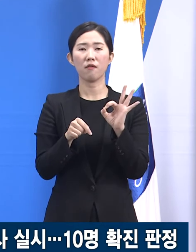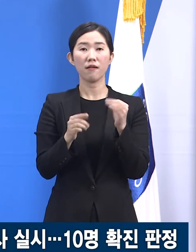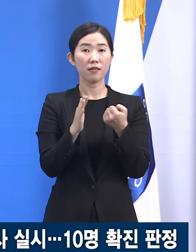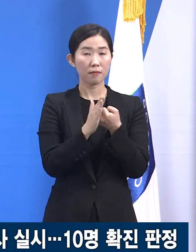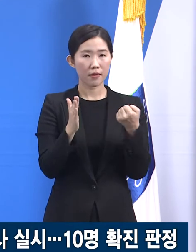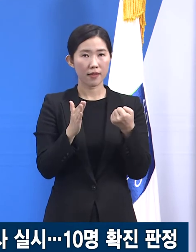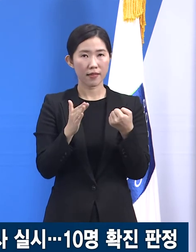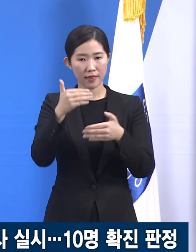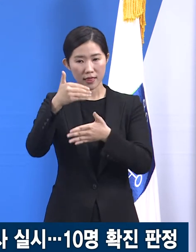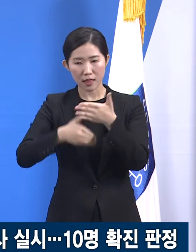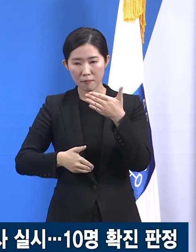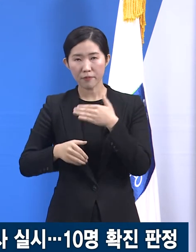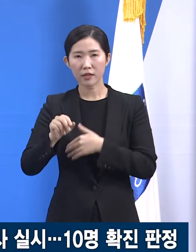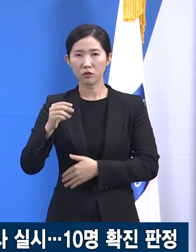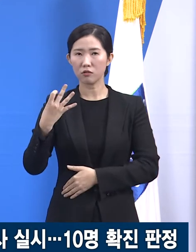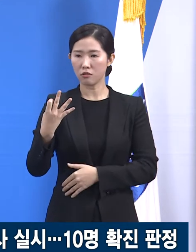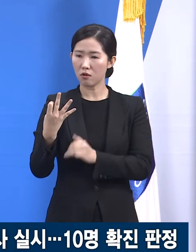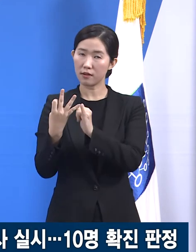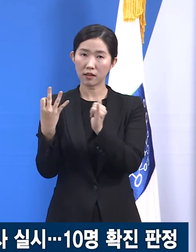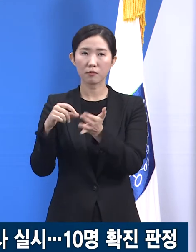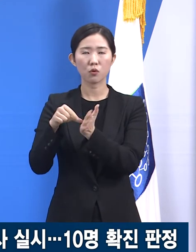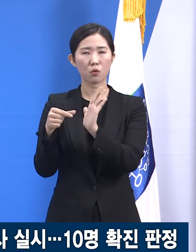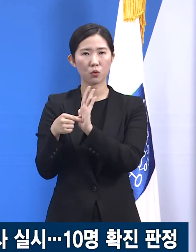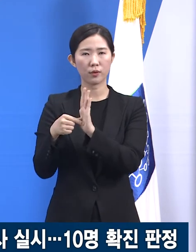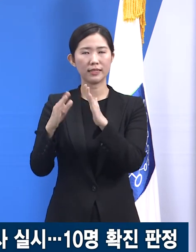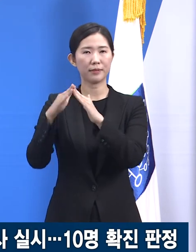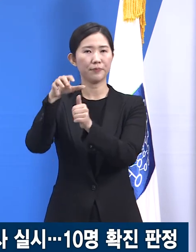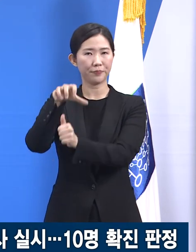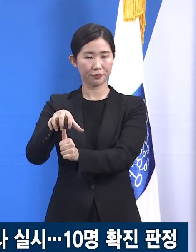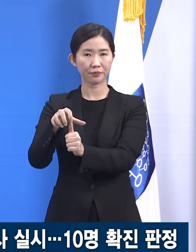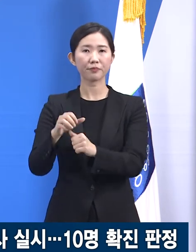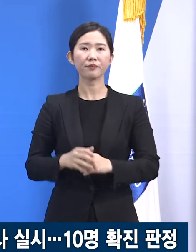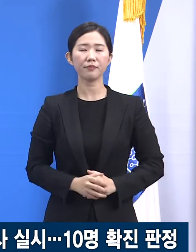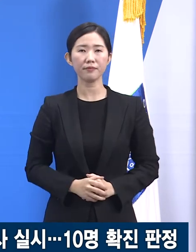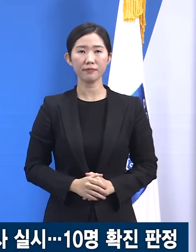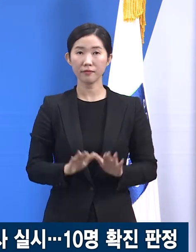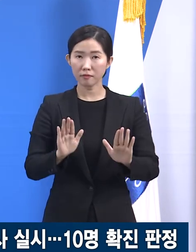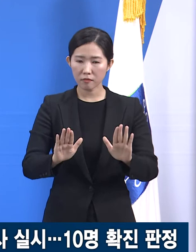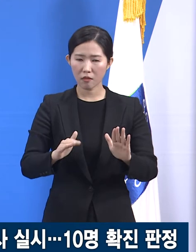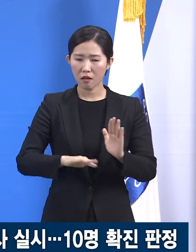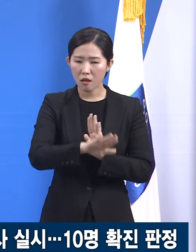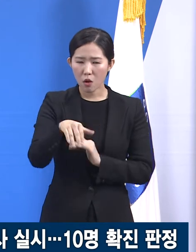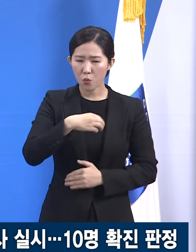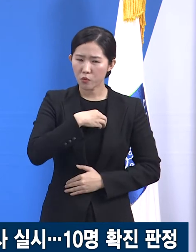자가격리 조치되었습니다. 금일 현장 위험평가를 진행할 계획입니다.